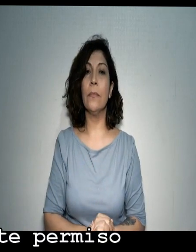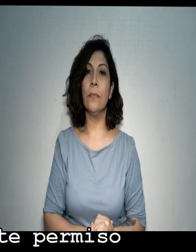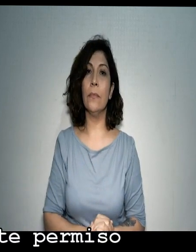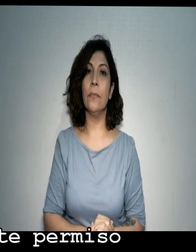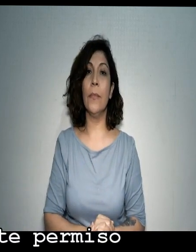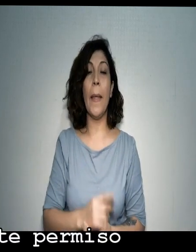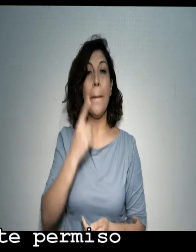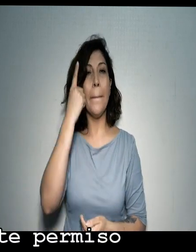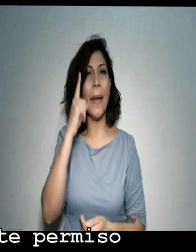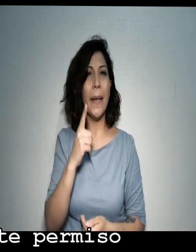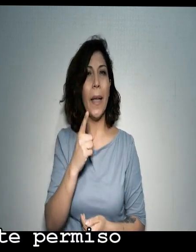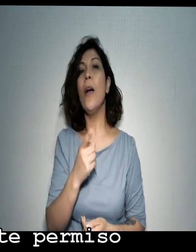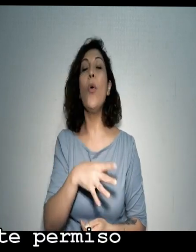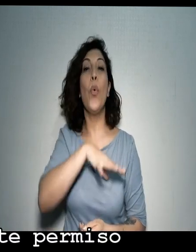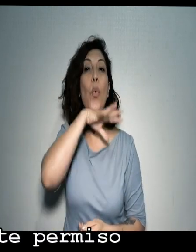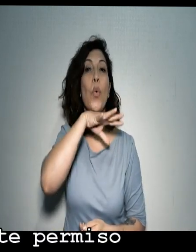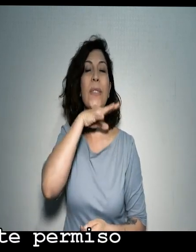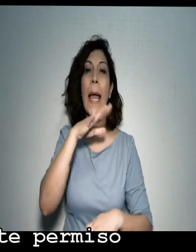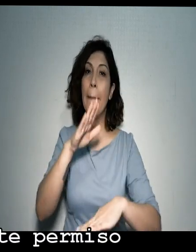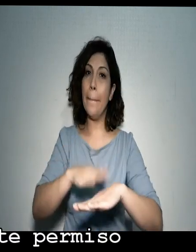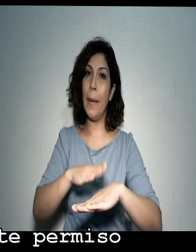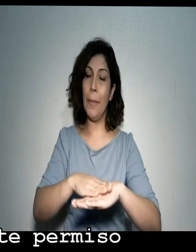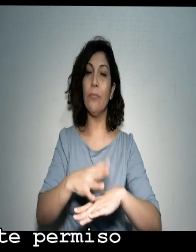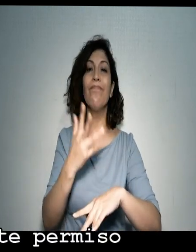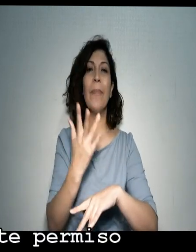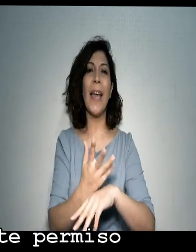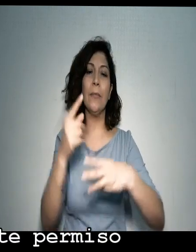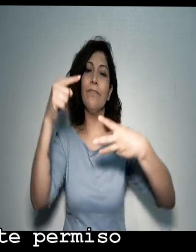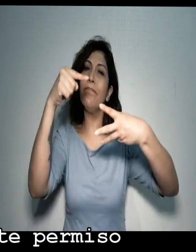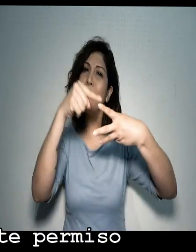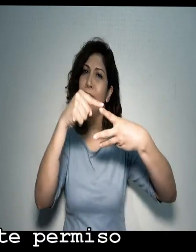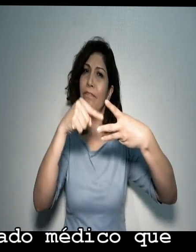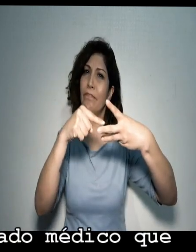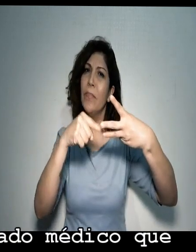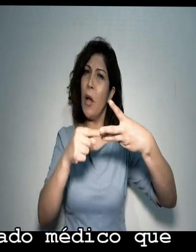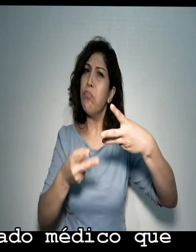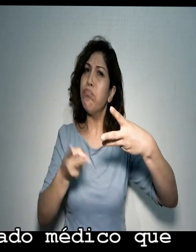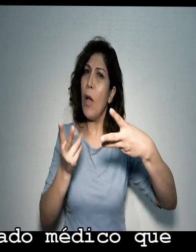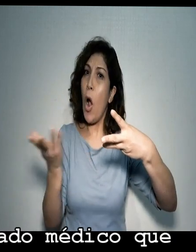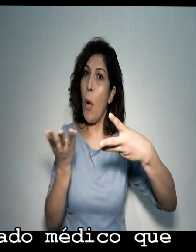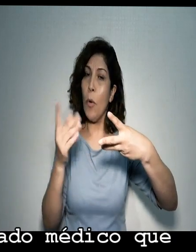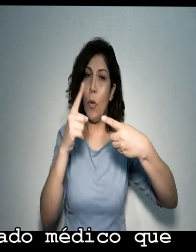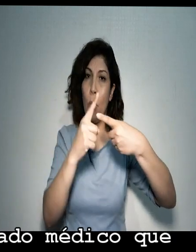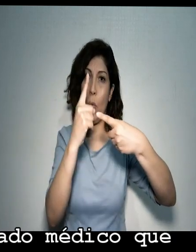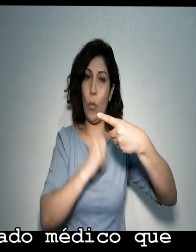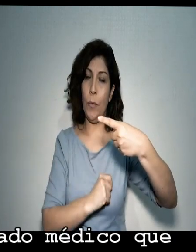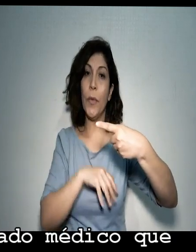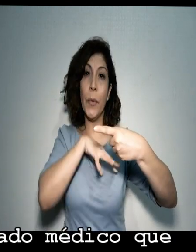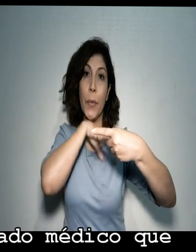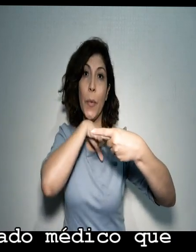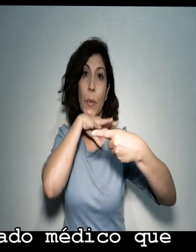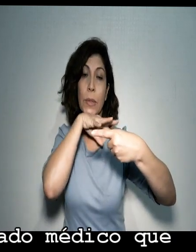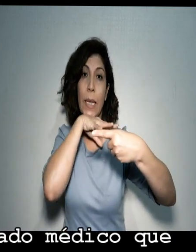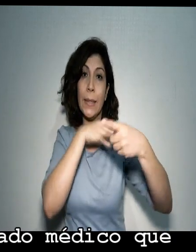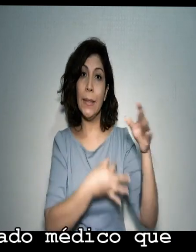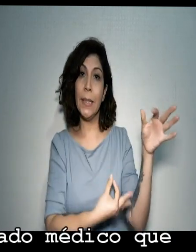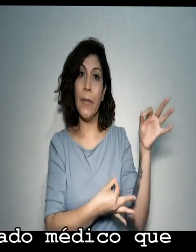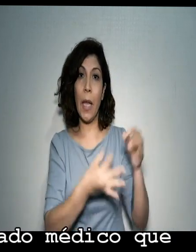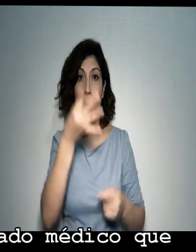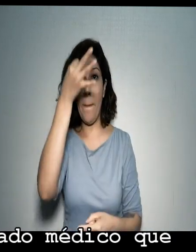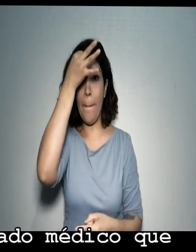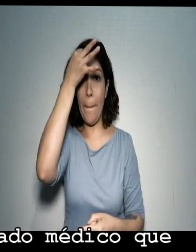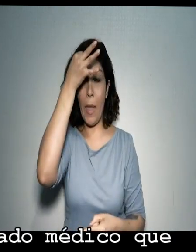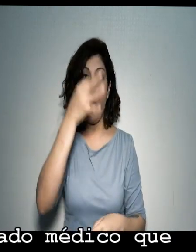Para hacer uso de este permiso tienes 3 opciones. 1. Utilizar tu certificado